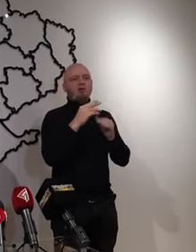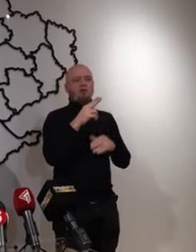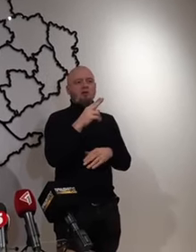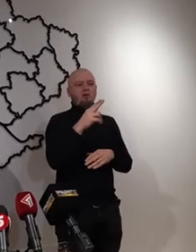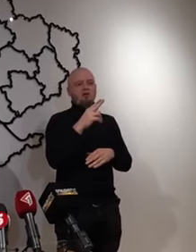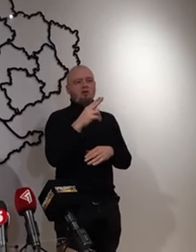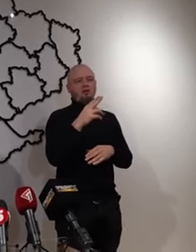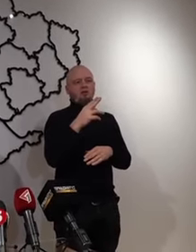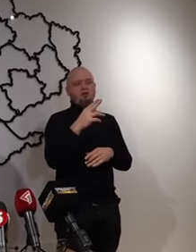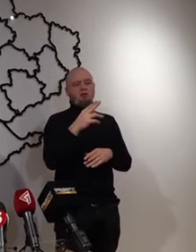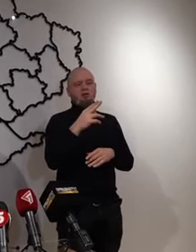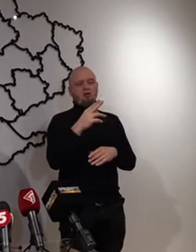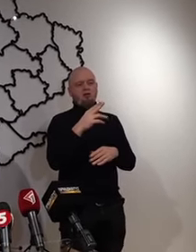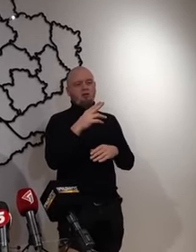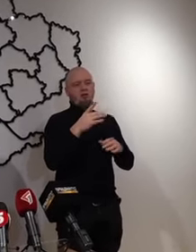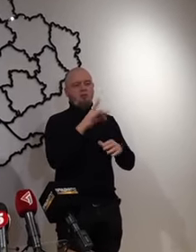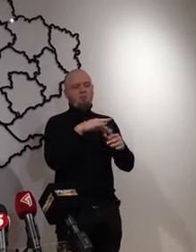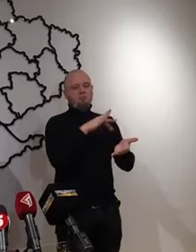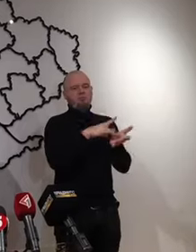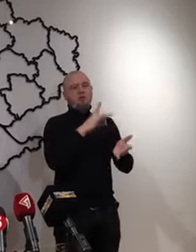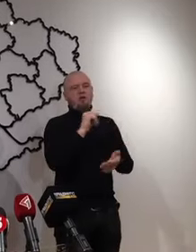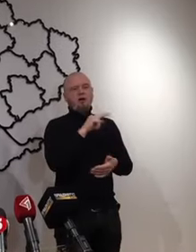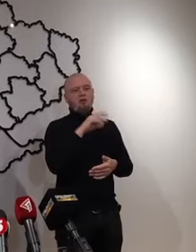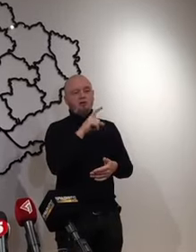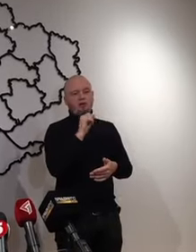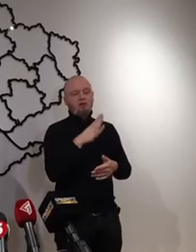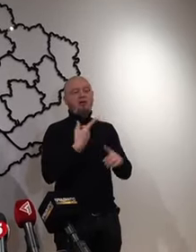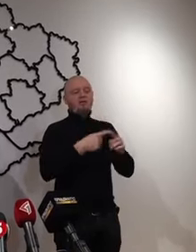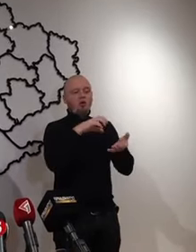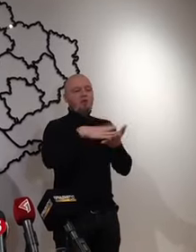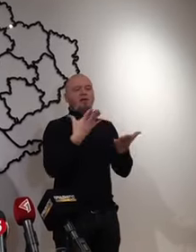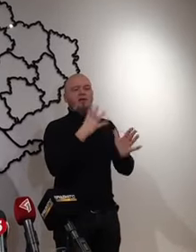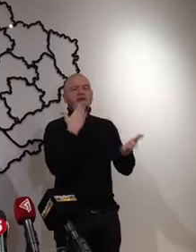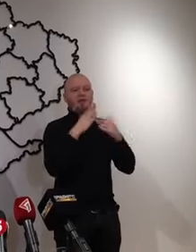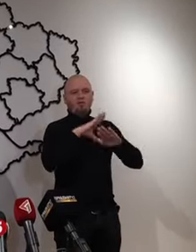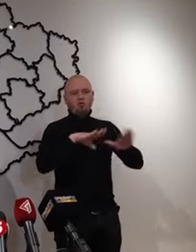об'єкт, який не відносився до військових об'єктів.